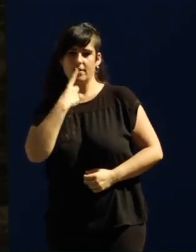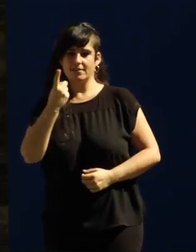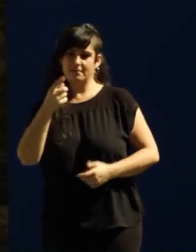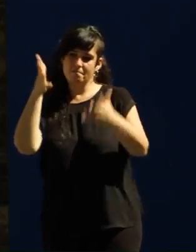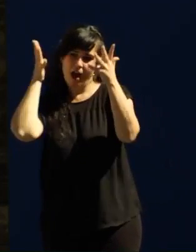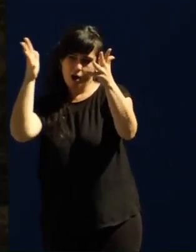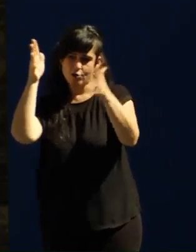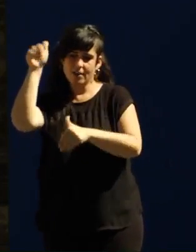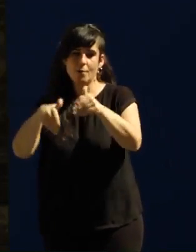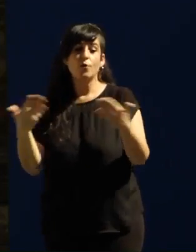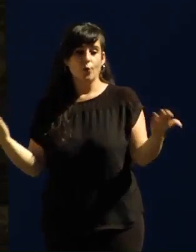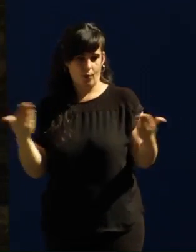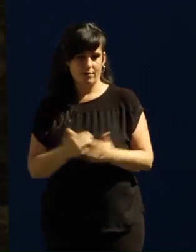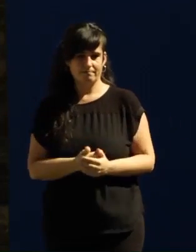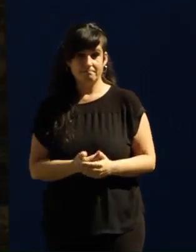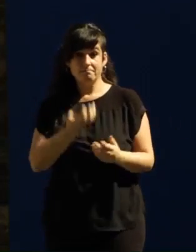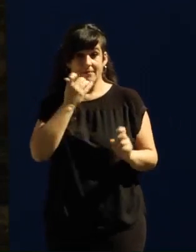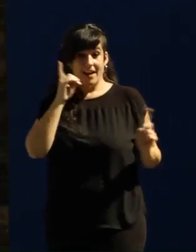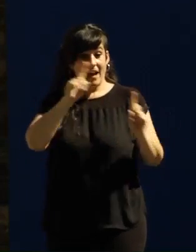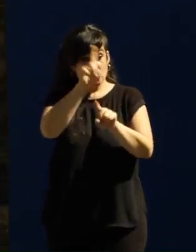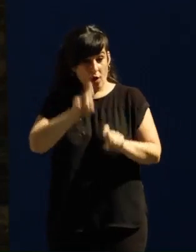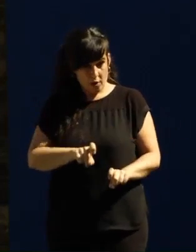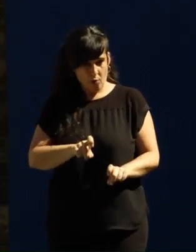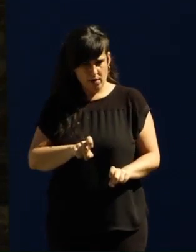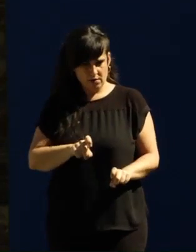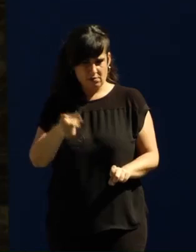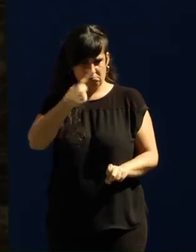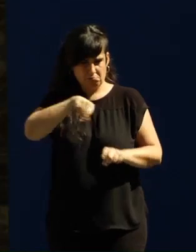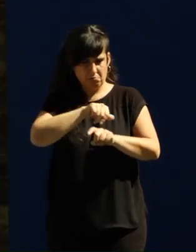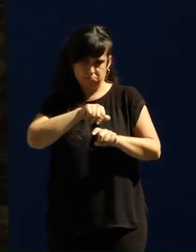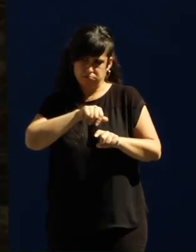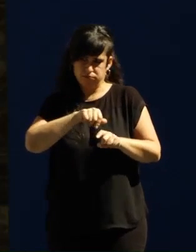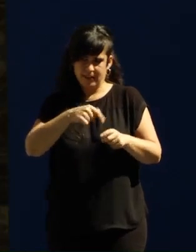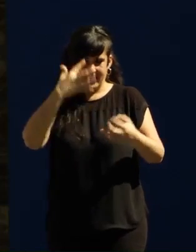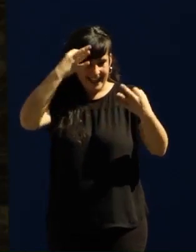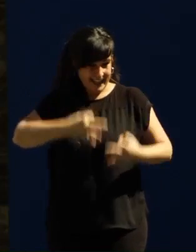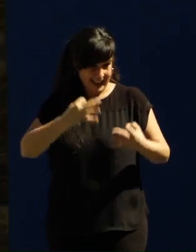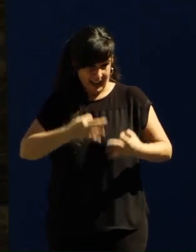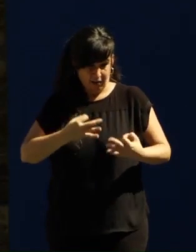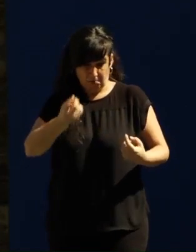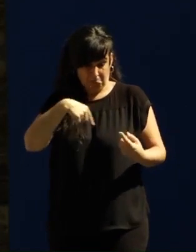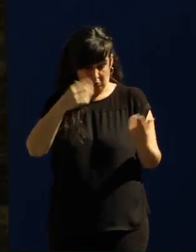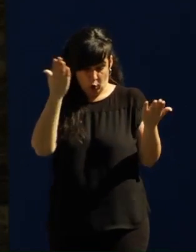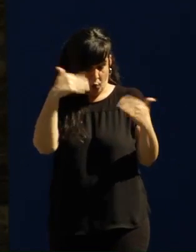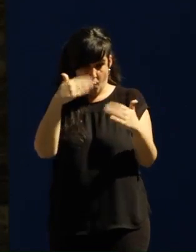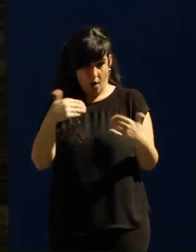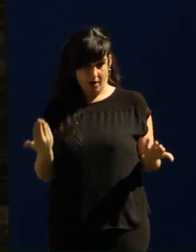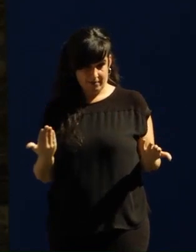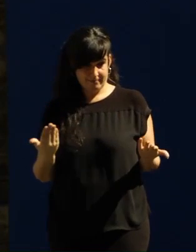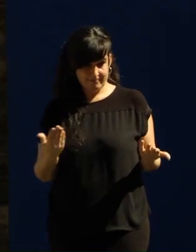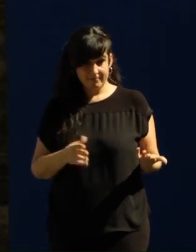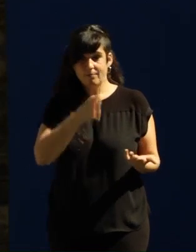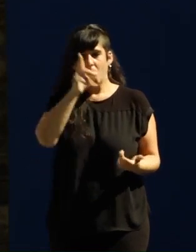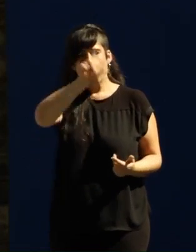Si fuera por las encuestas, nosotros no existiríamos, nunca habríamos llegado hasta aquí. Todo lo que hemos hecho, hubo algún señor